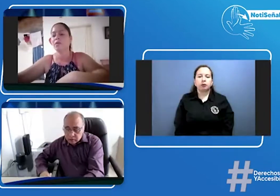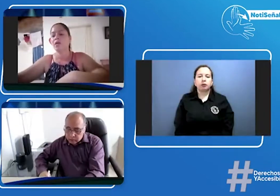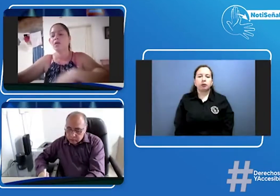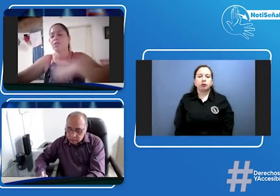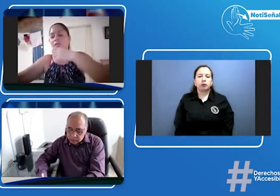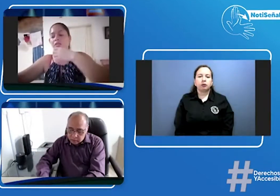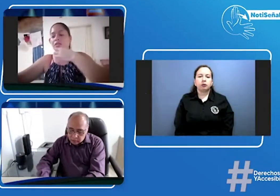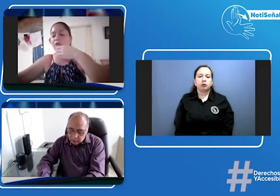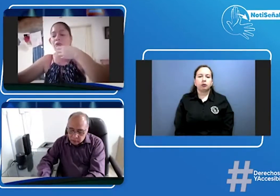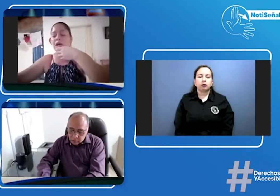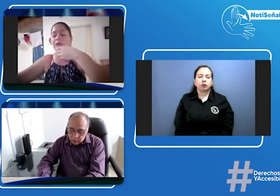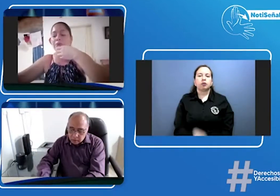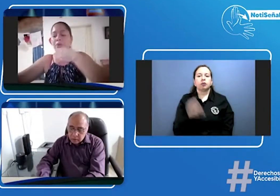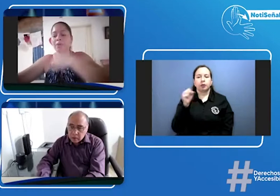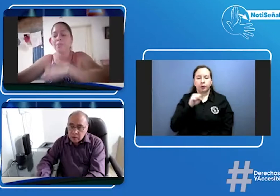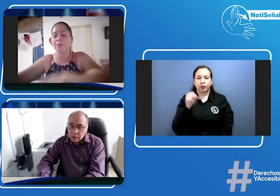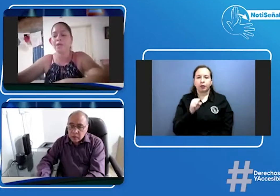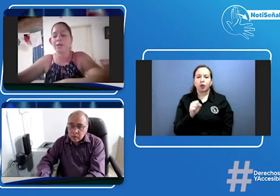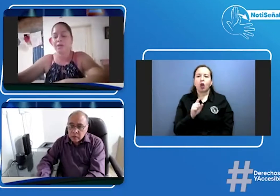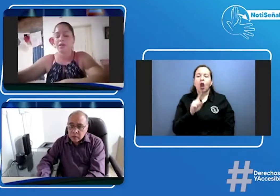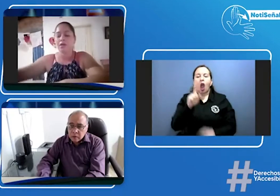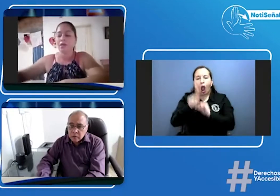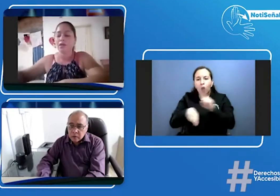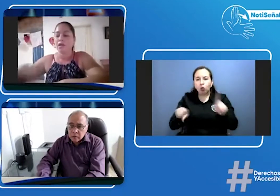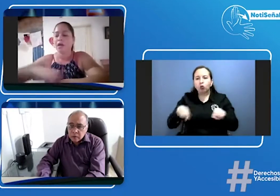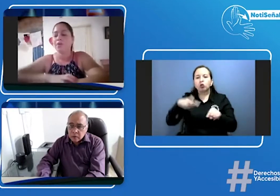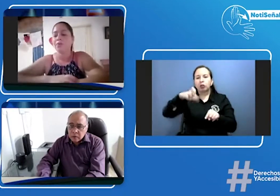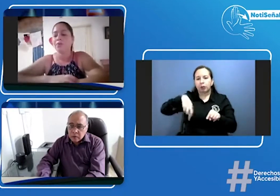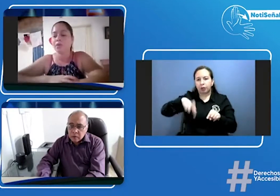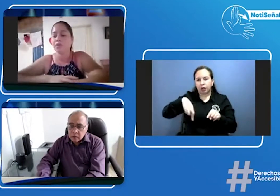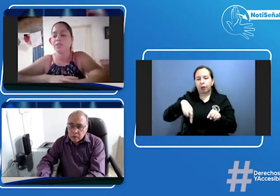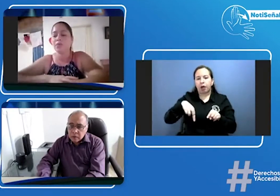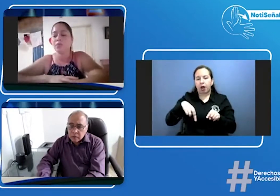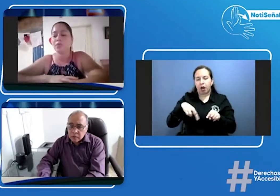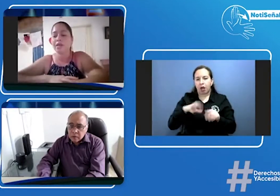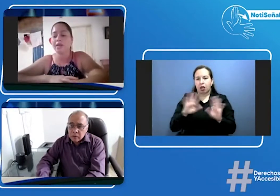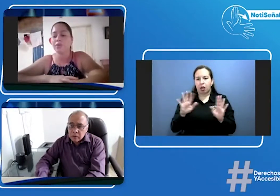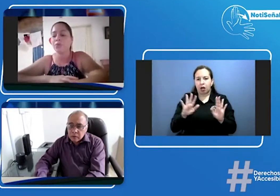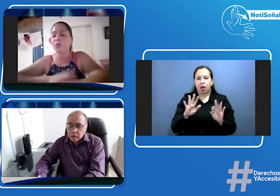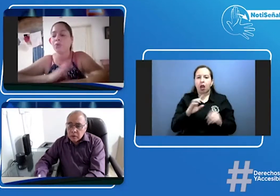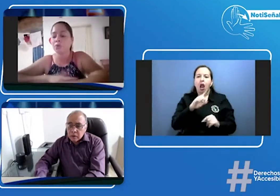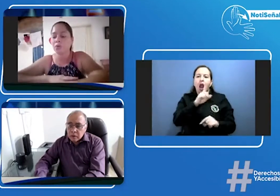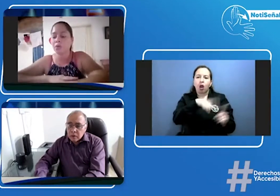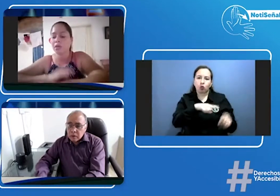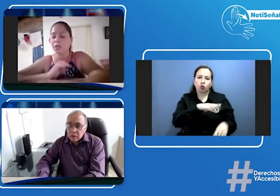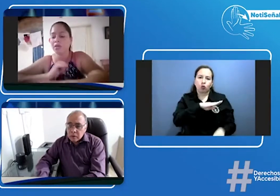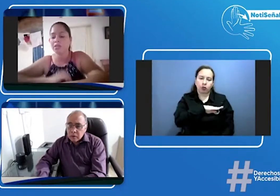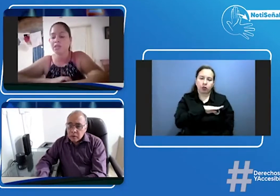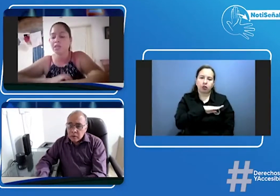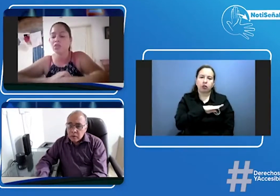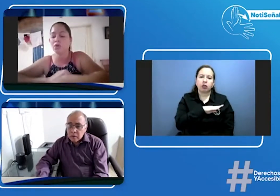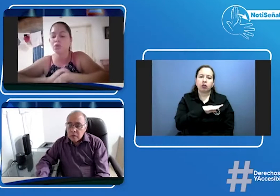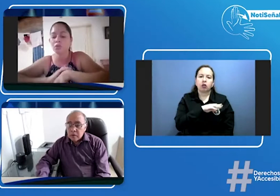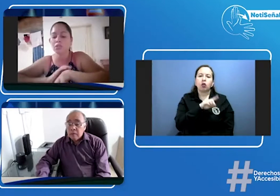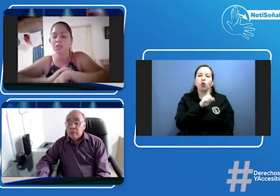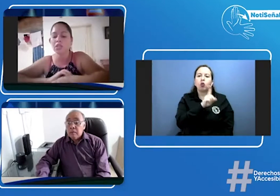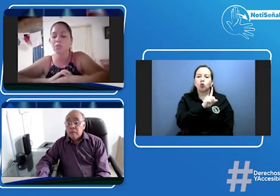sí señor hay unos en primaria hay en secundaria hay uno en sexto otro el séptimo